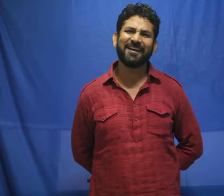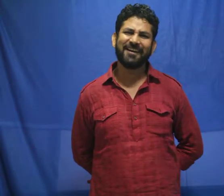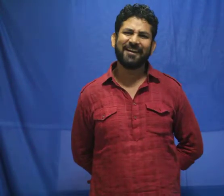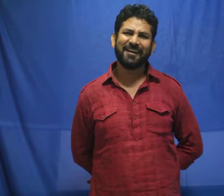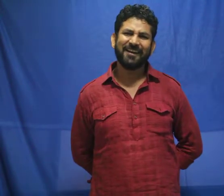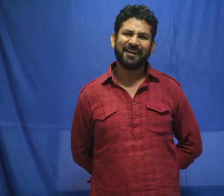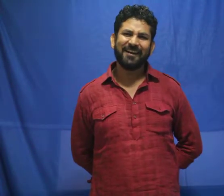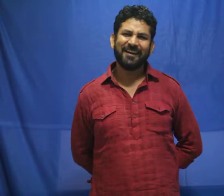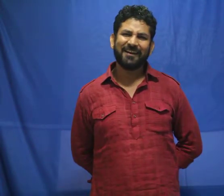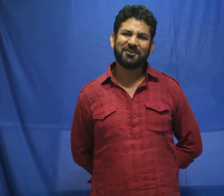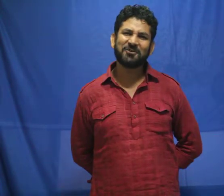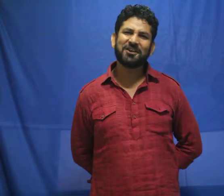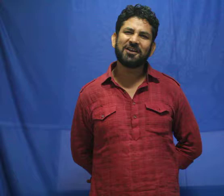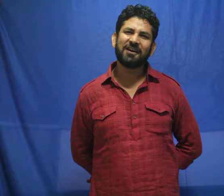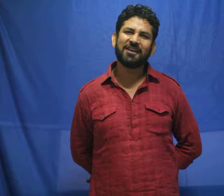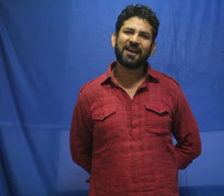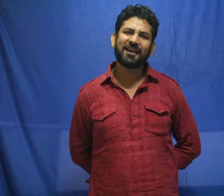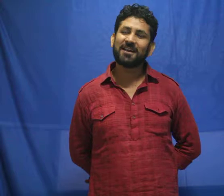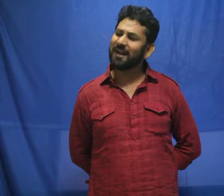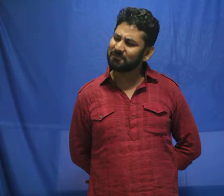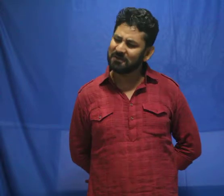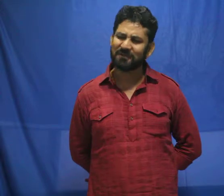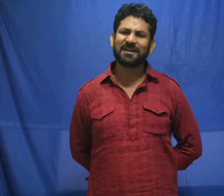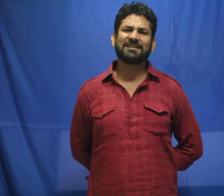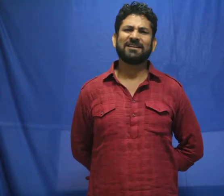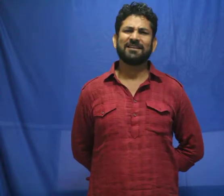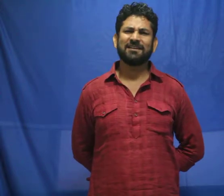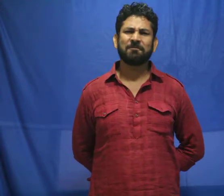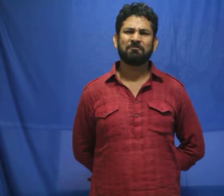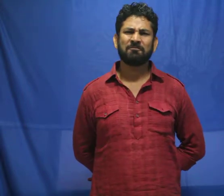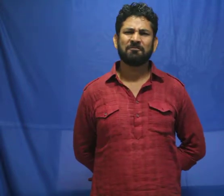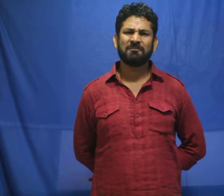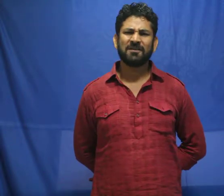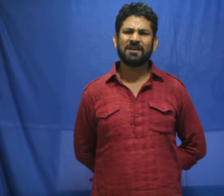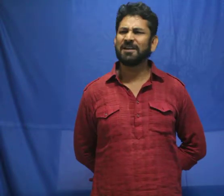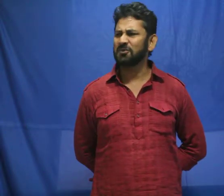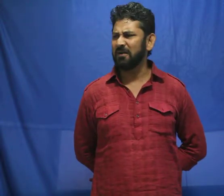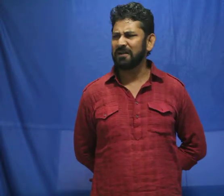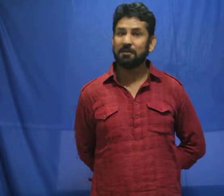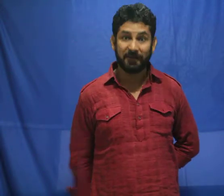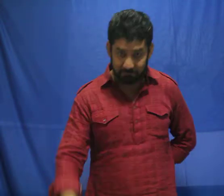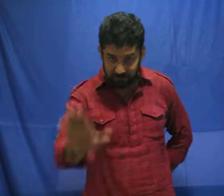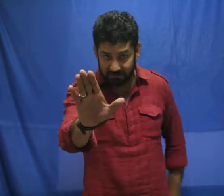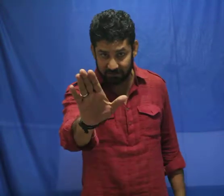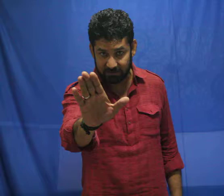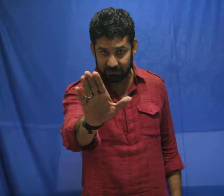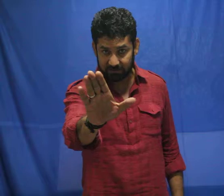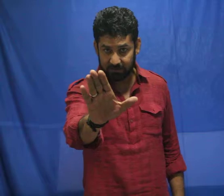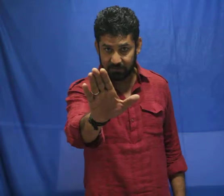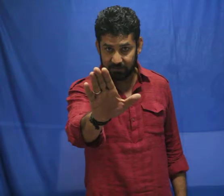ना कि दूद देने वाली गाये का लात्वी परदास करते हैं। चला इसको मांने मेडम जी।